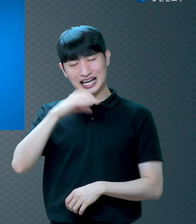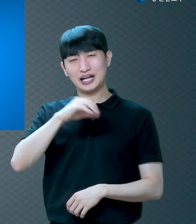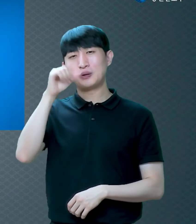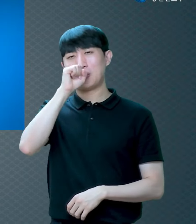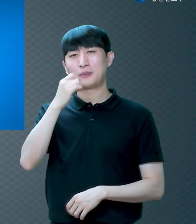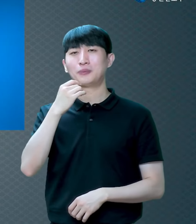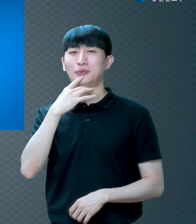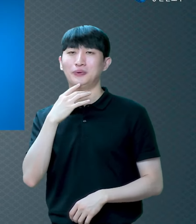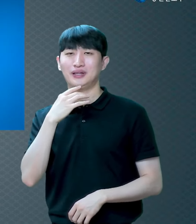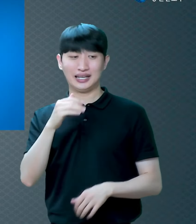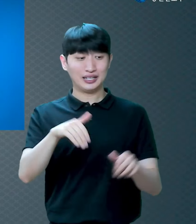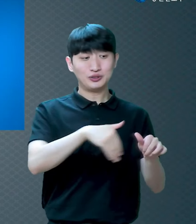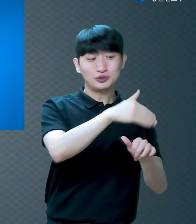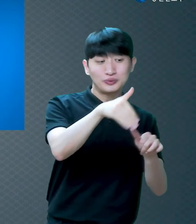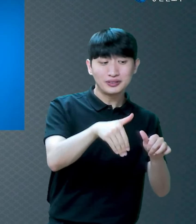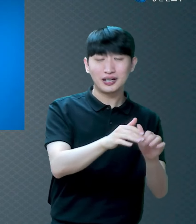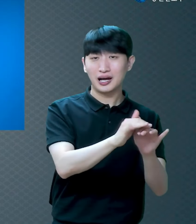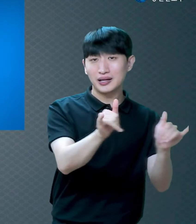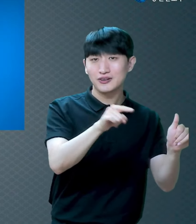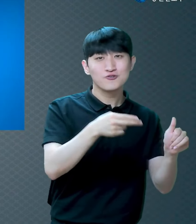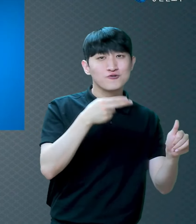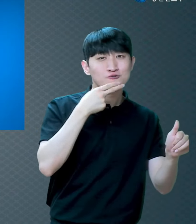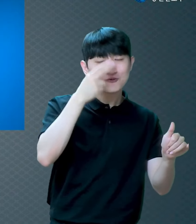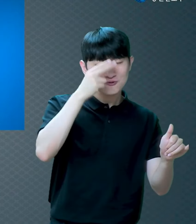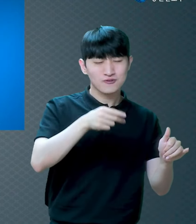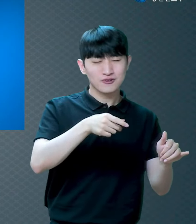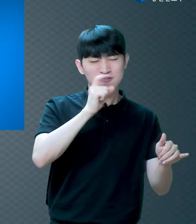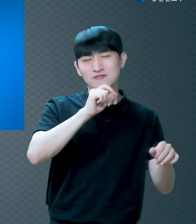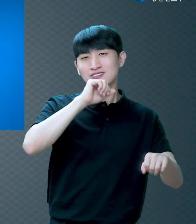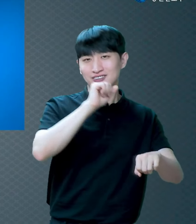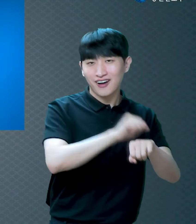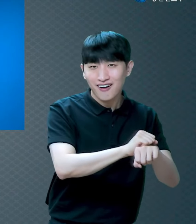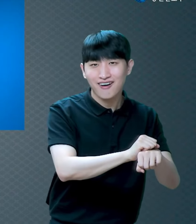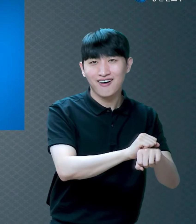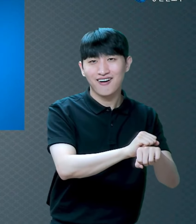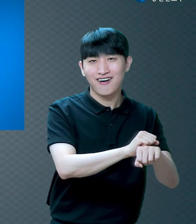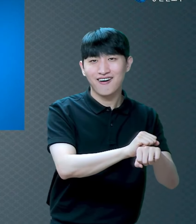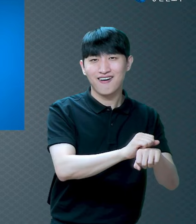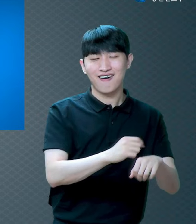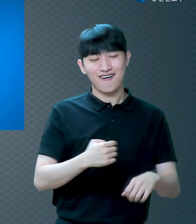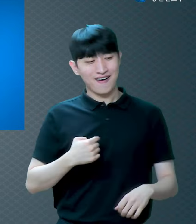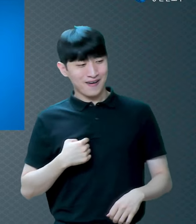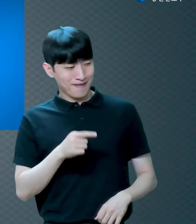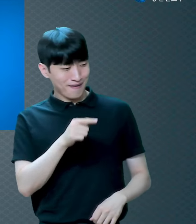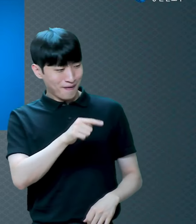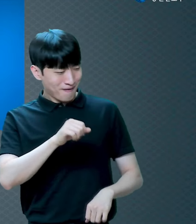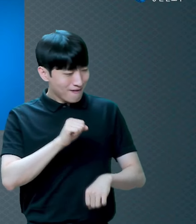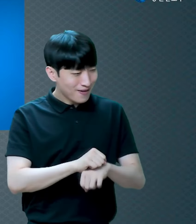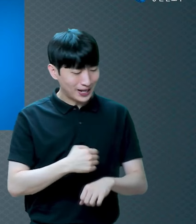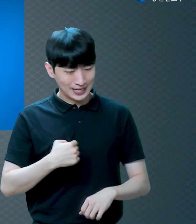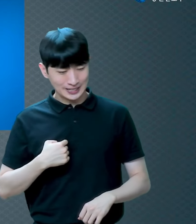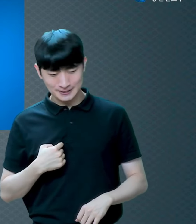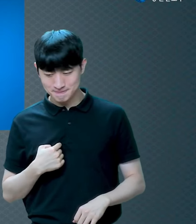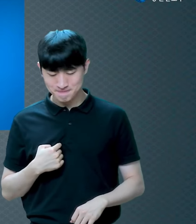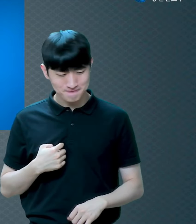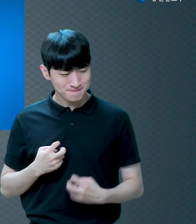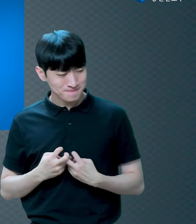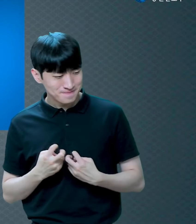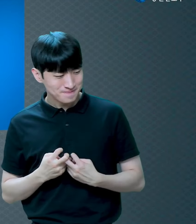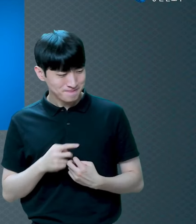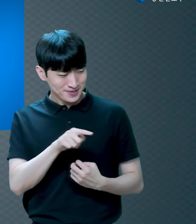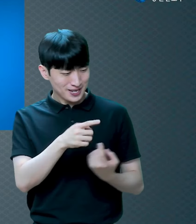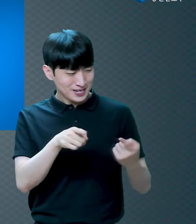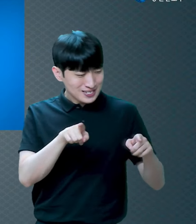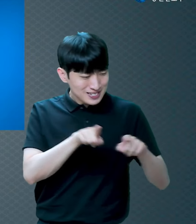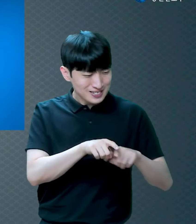제 주변에 있는 사람들이 다 술을 잘 먹잖아요 오기가 생겼어요 같이